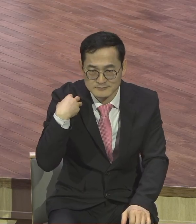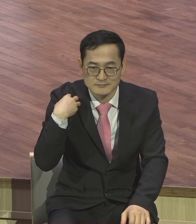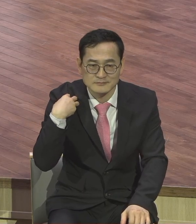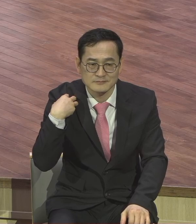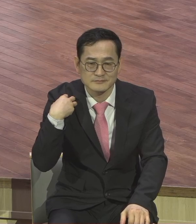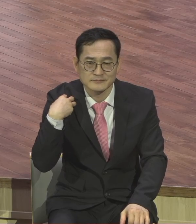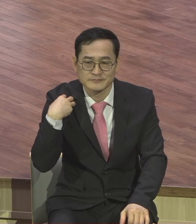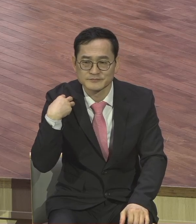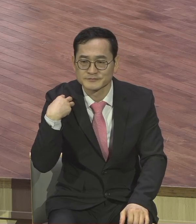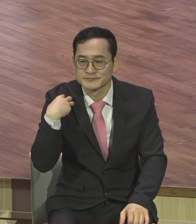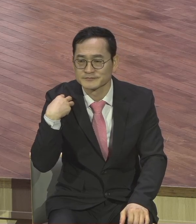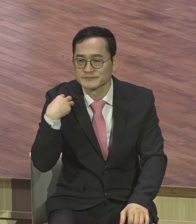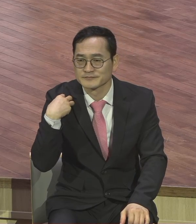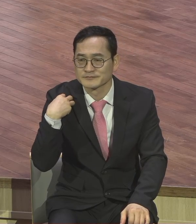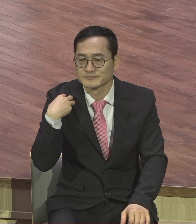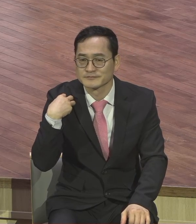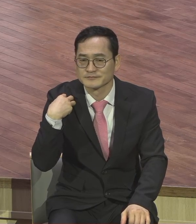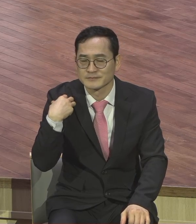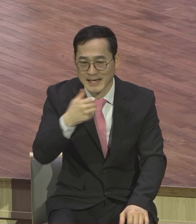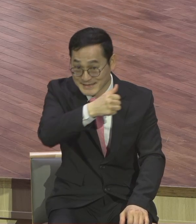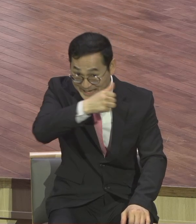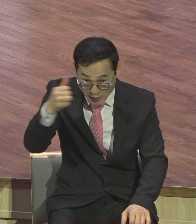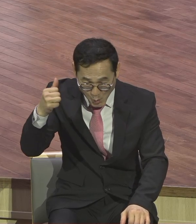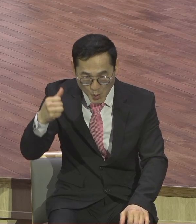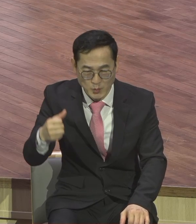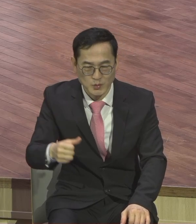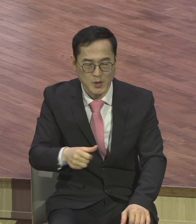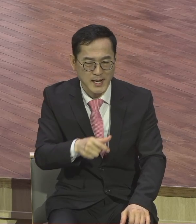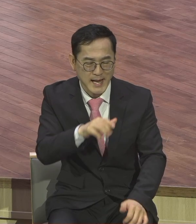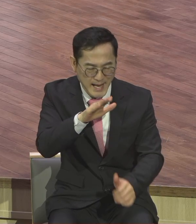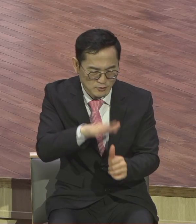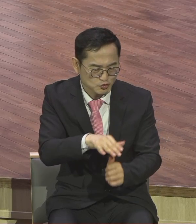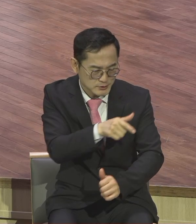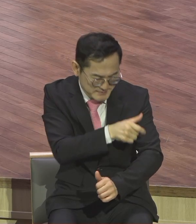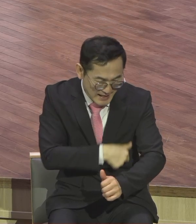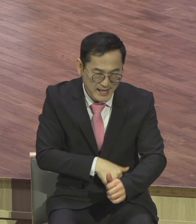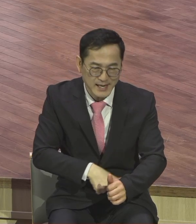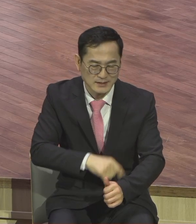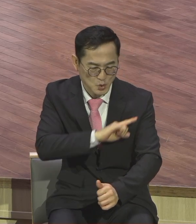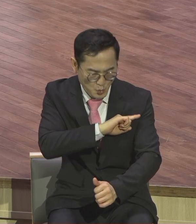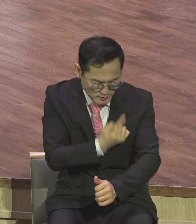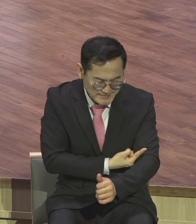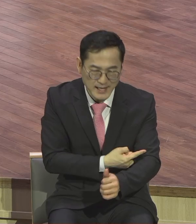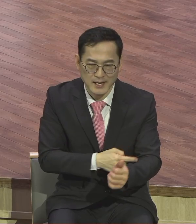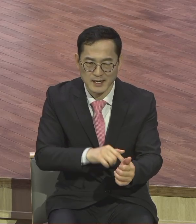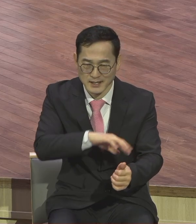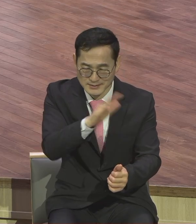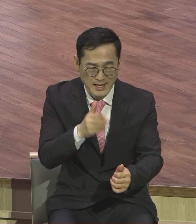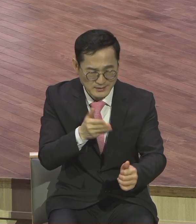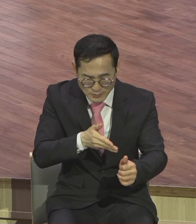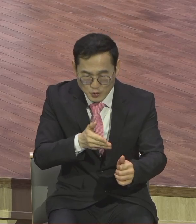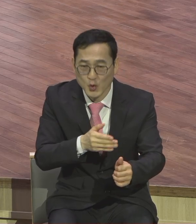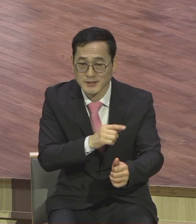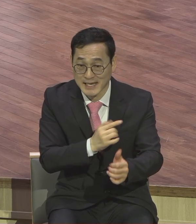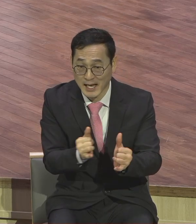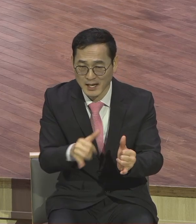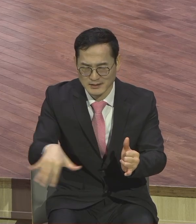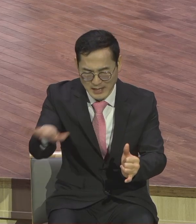장로가 백몇이면 권사가 뭐 800명 1000명 안수사가 400명 왜